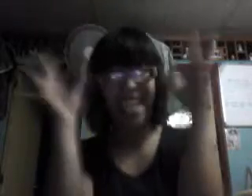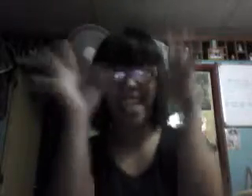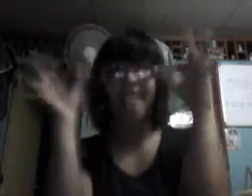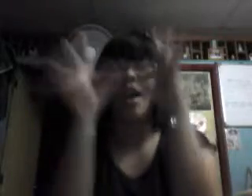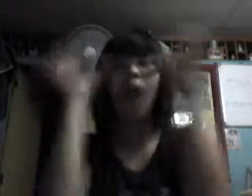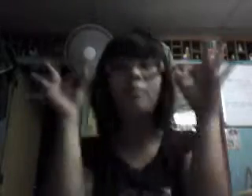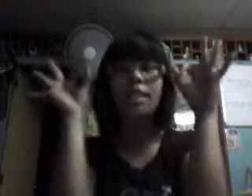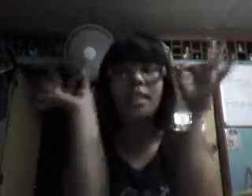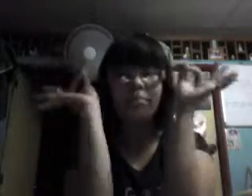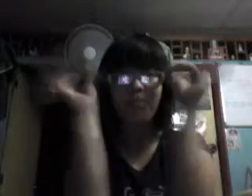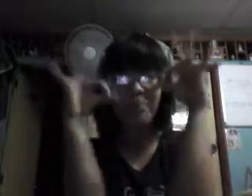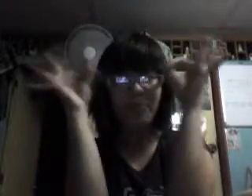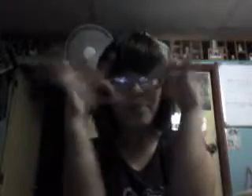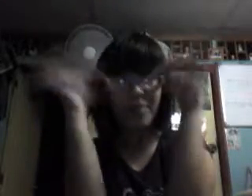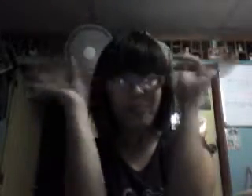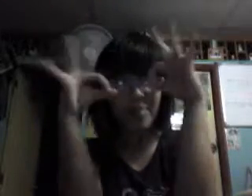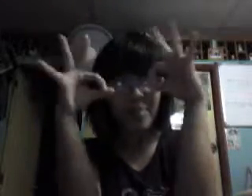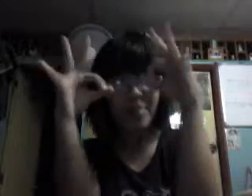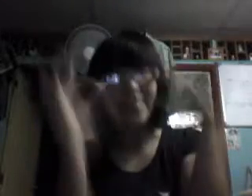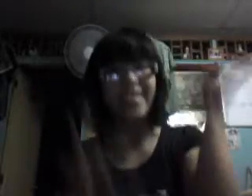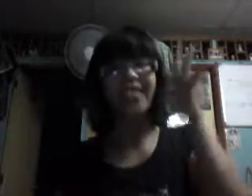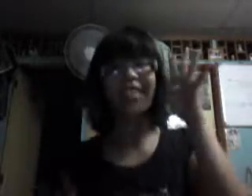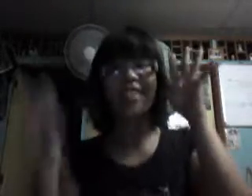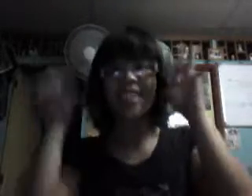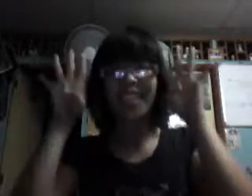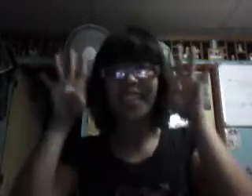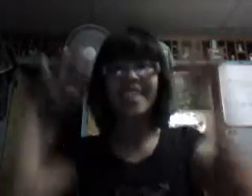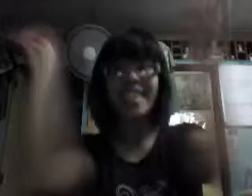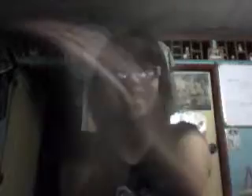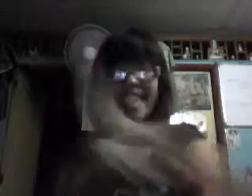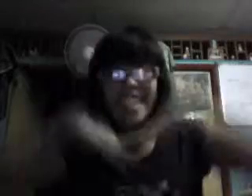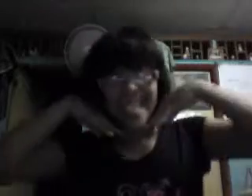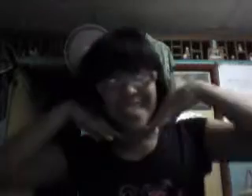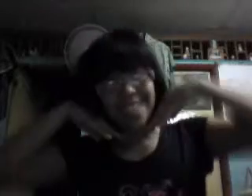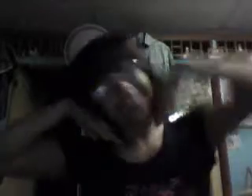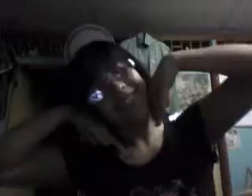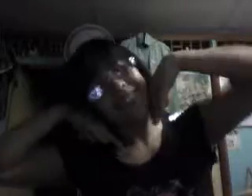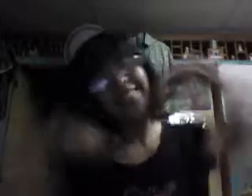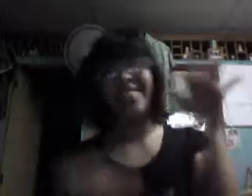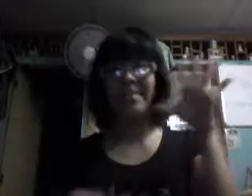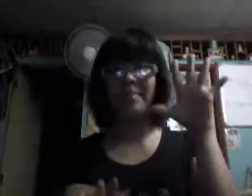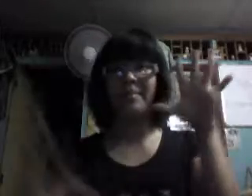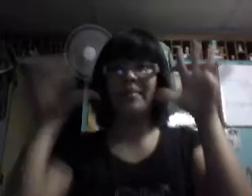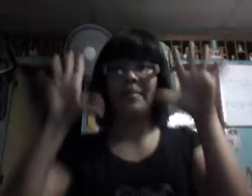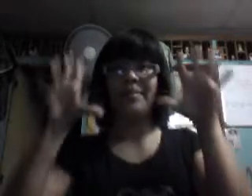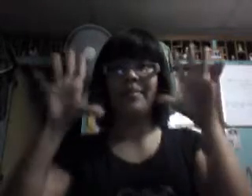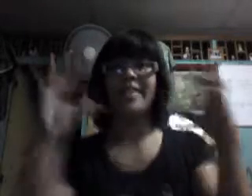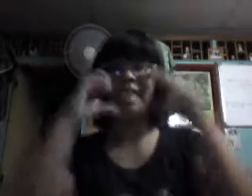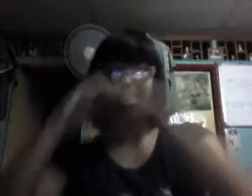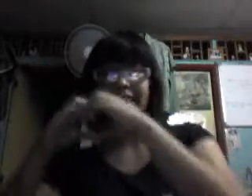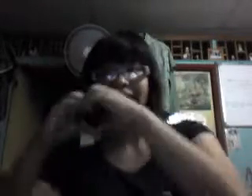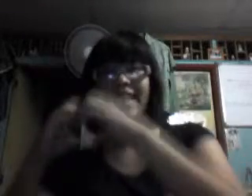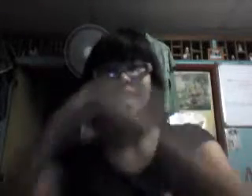귀요미 귀요미 일각이 다운 귀요미 일각이 다운 귀요미